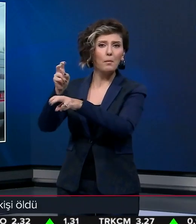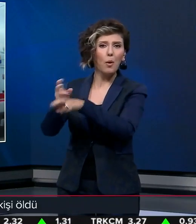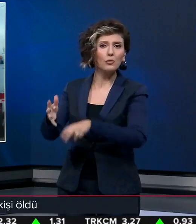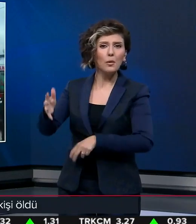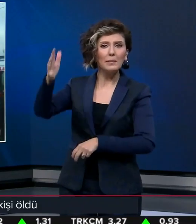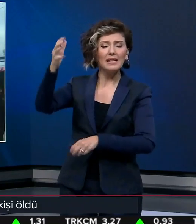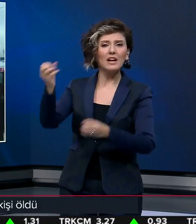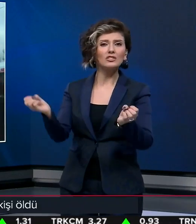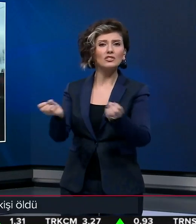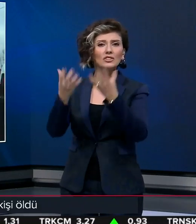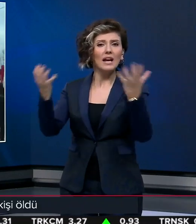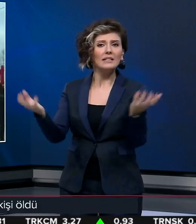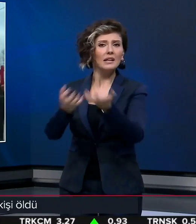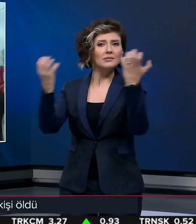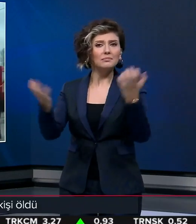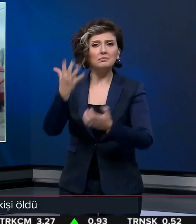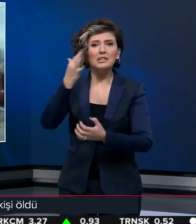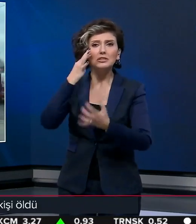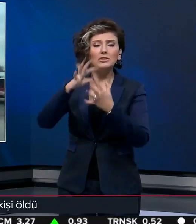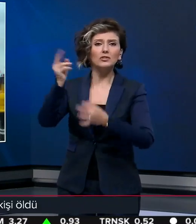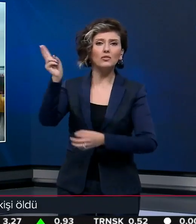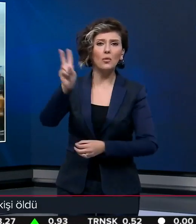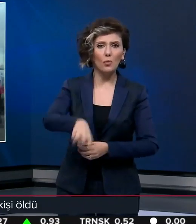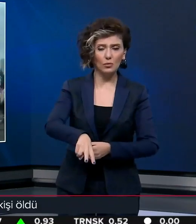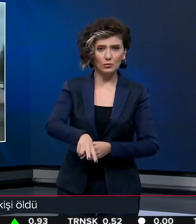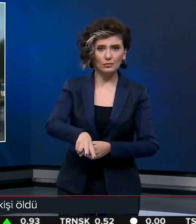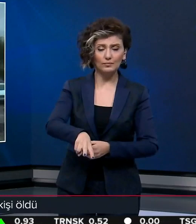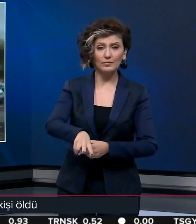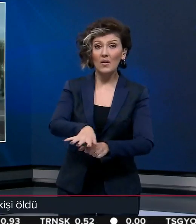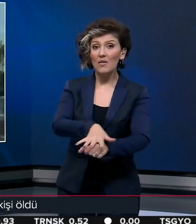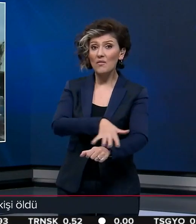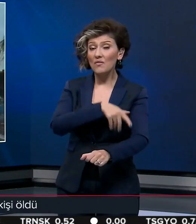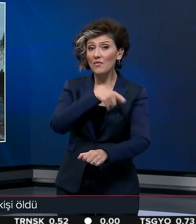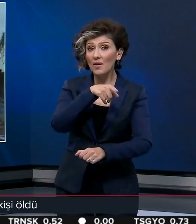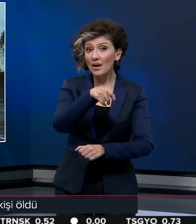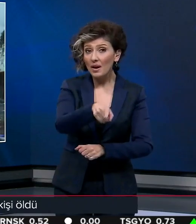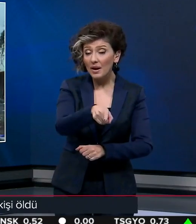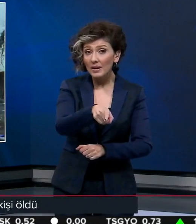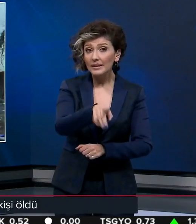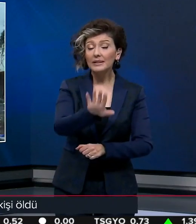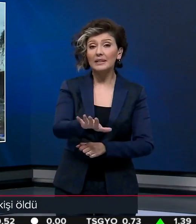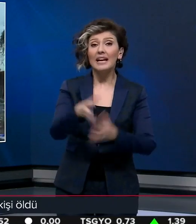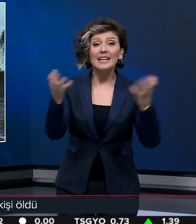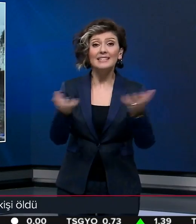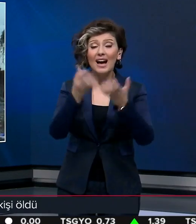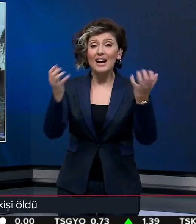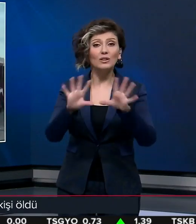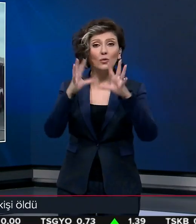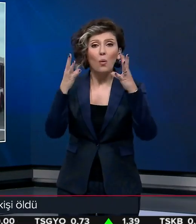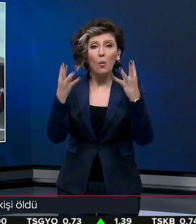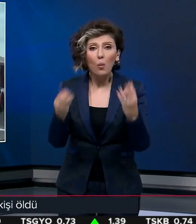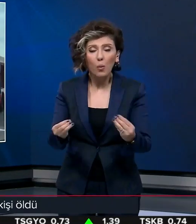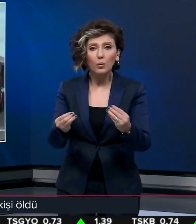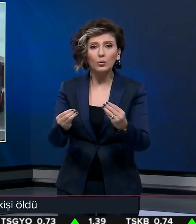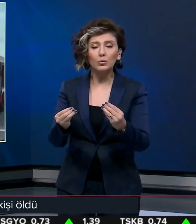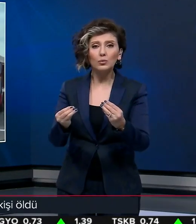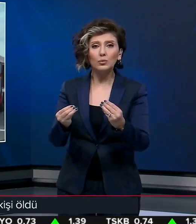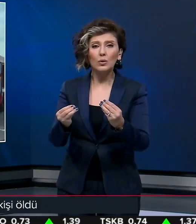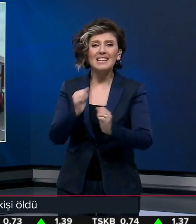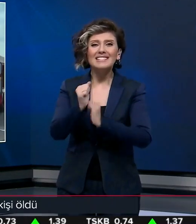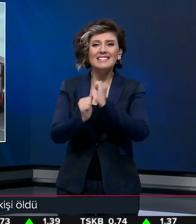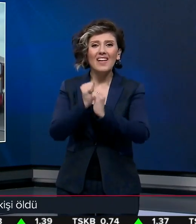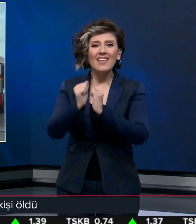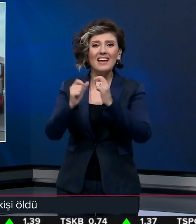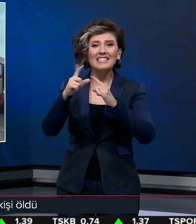çıkan yangında 5 kişi hayatını kaybetti. Vali Vasip Şahin yangının meydana geldiği sanayi